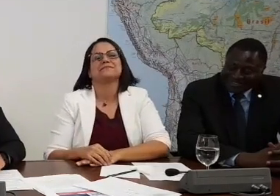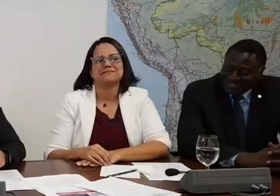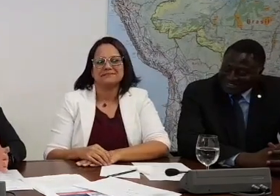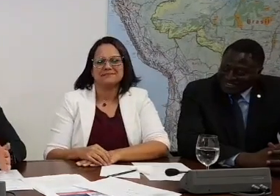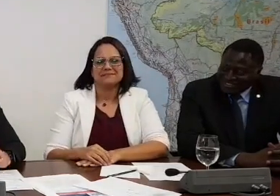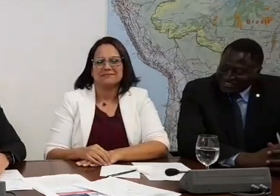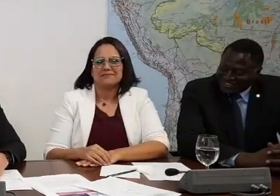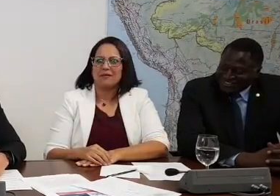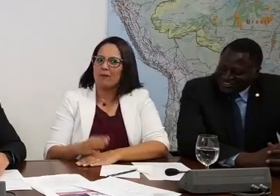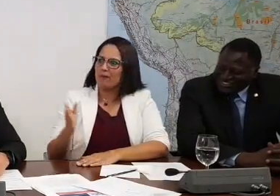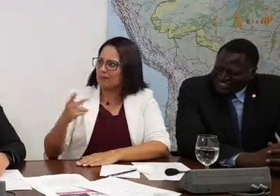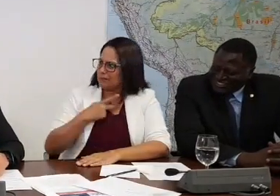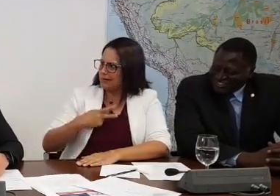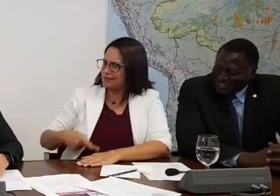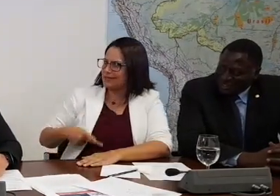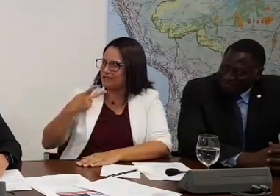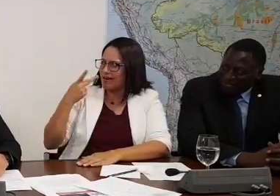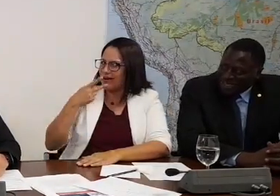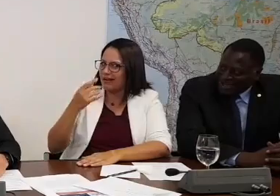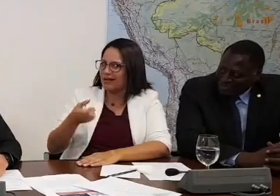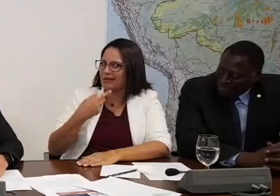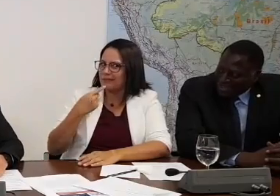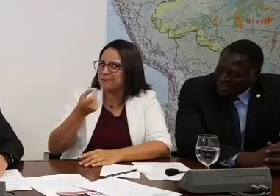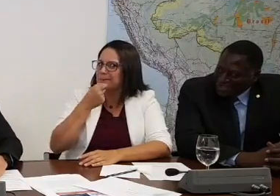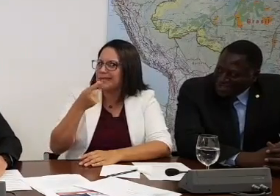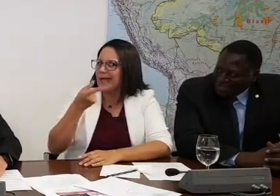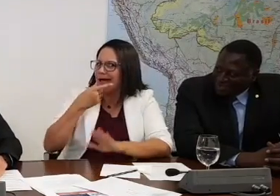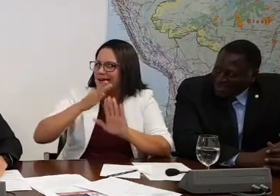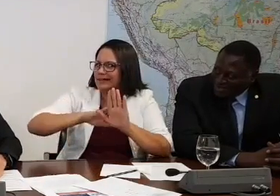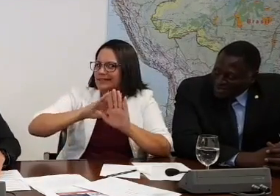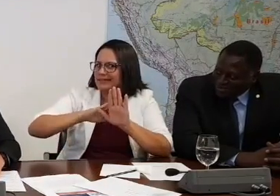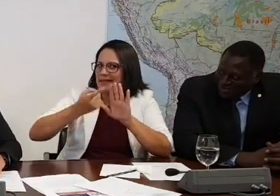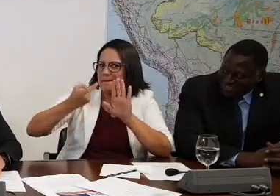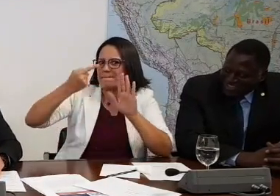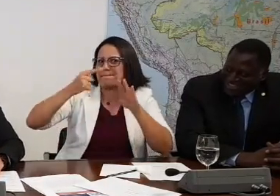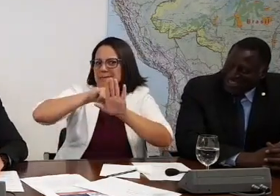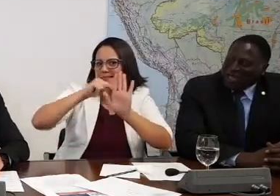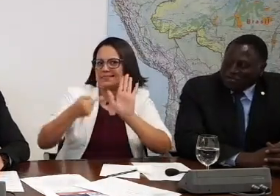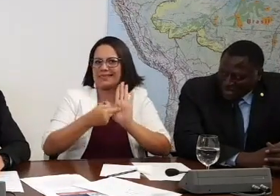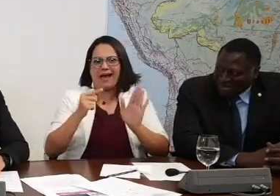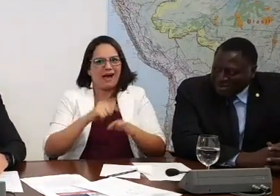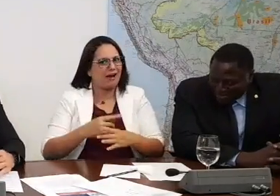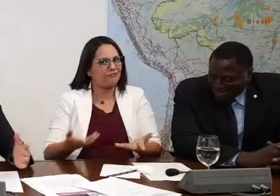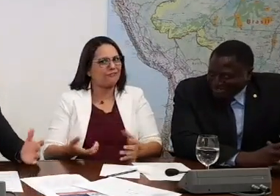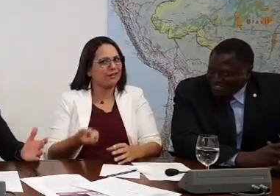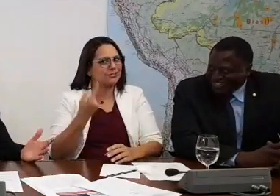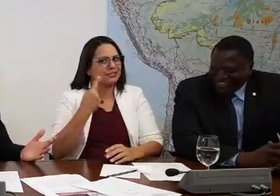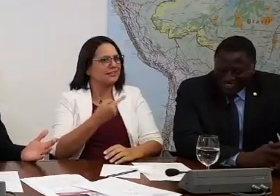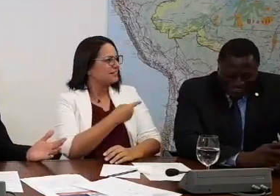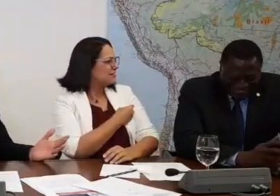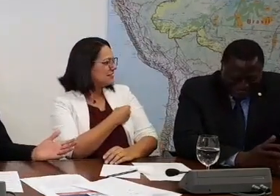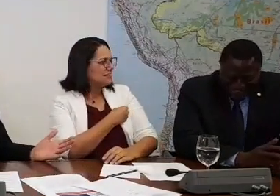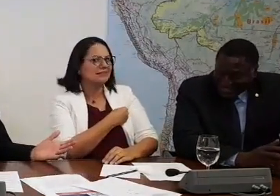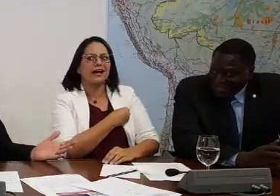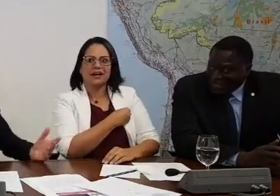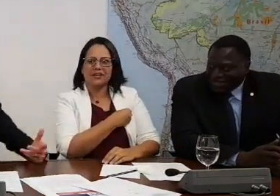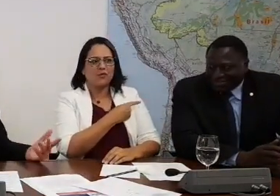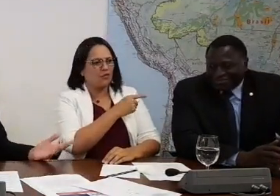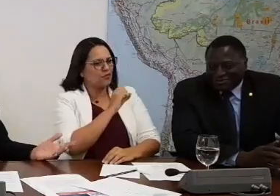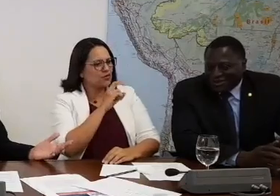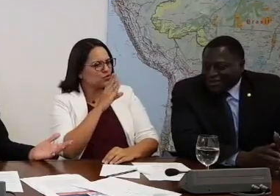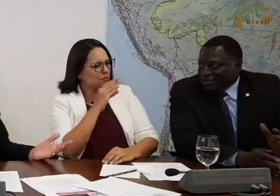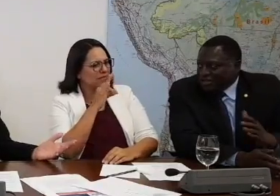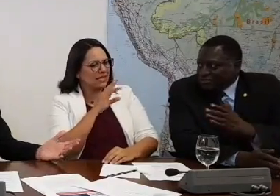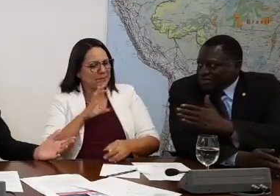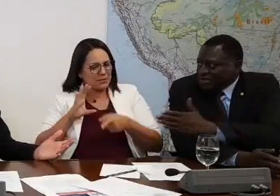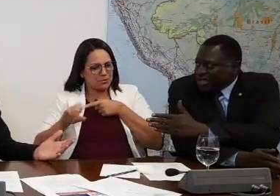O presidente da República falando isso, pega a mão, né? Pega a mão, capitão. Pega, pega. Pega a mão. Pega a mão. Pega a mão. Ô, Elio, tá me coando? Você é subterente, tem que